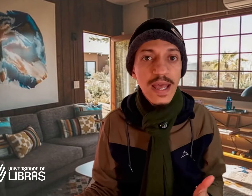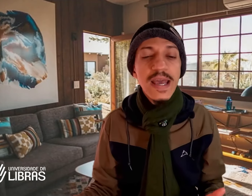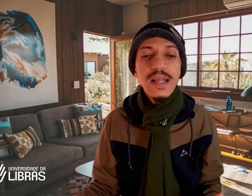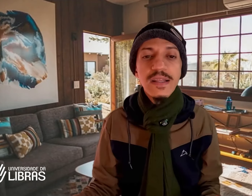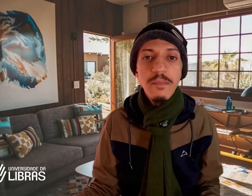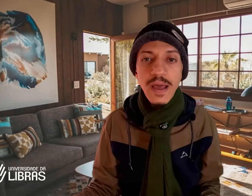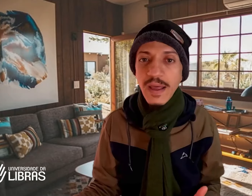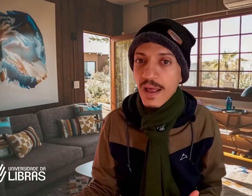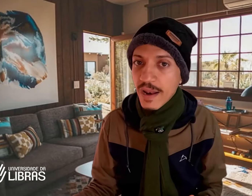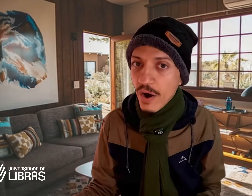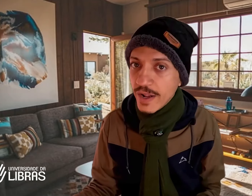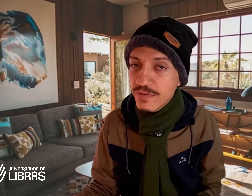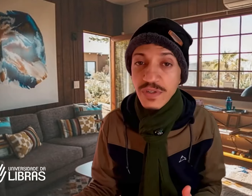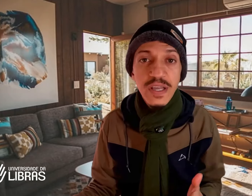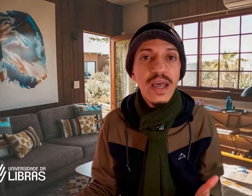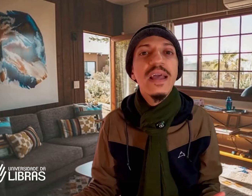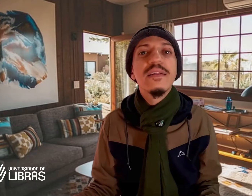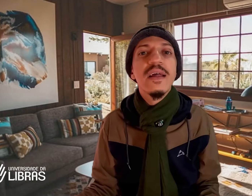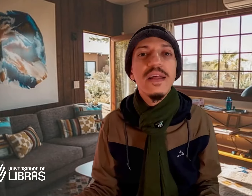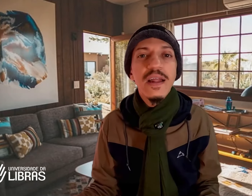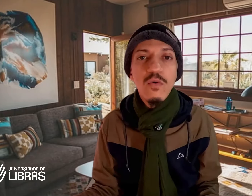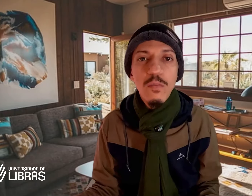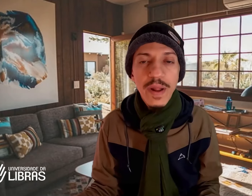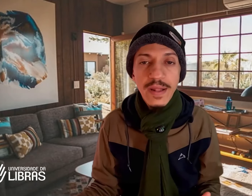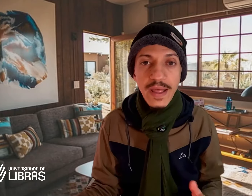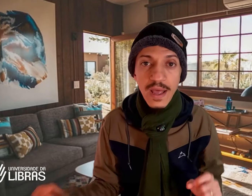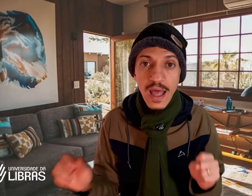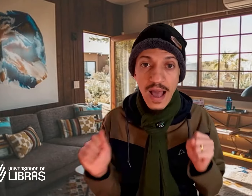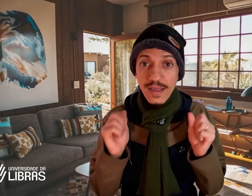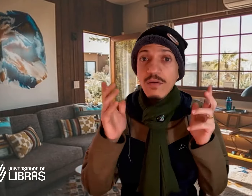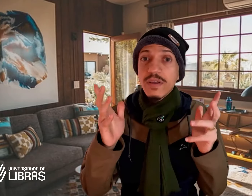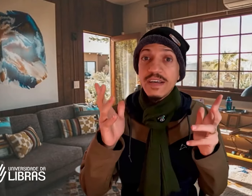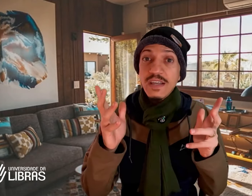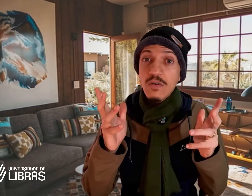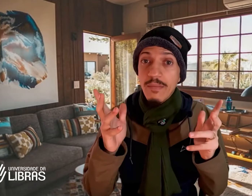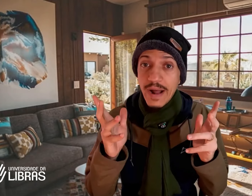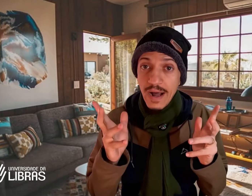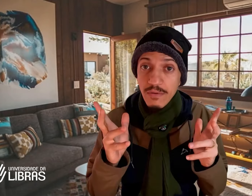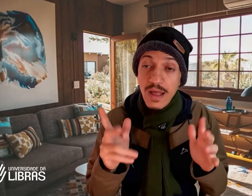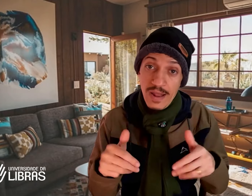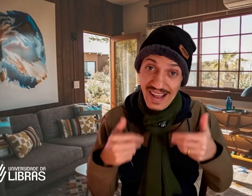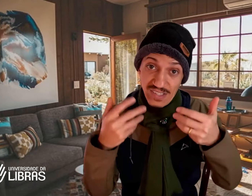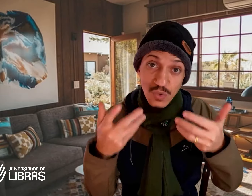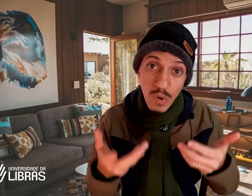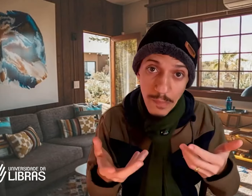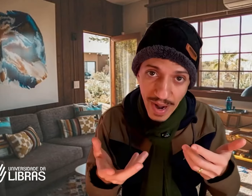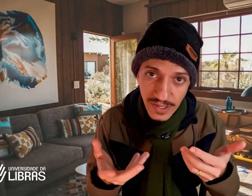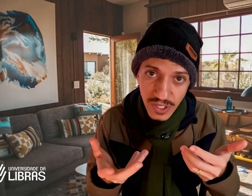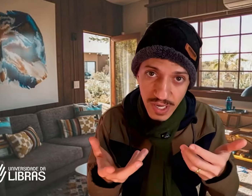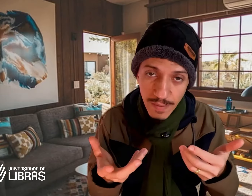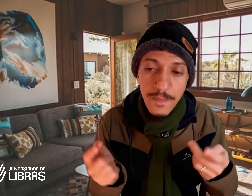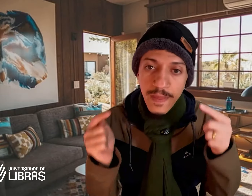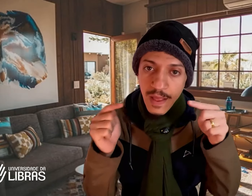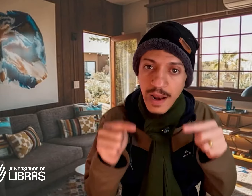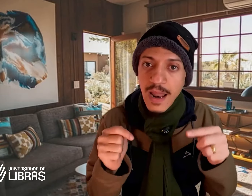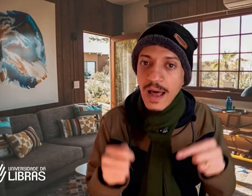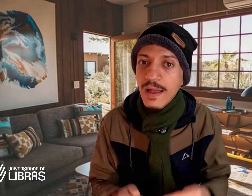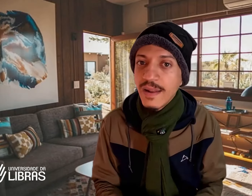e também na hora de você entender e compreender aquilo que vai ser cobrado na sua prática, lá na